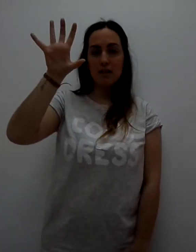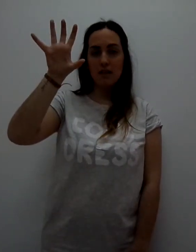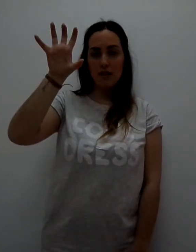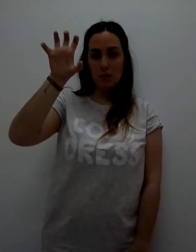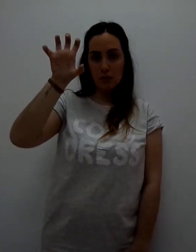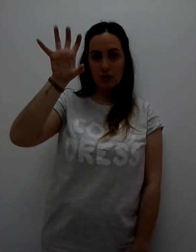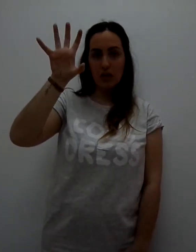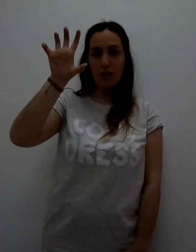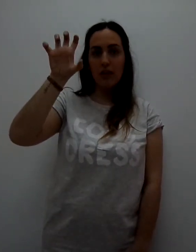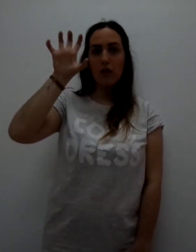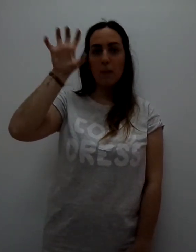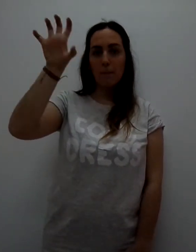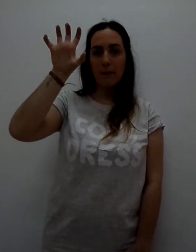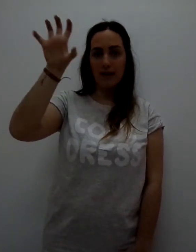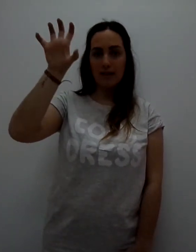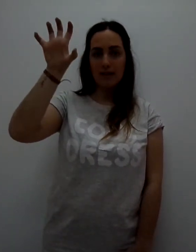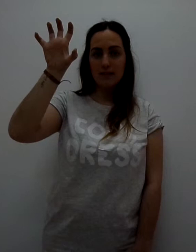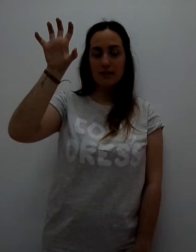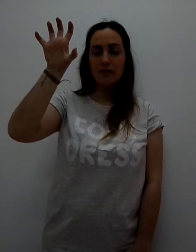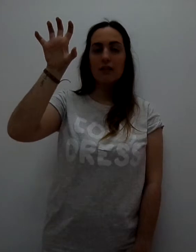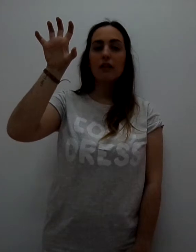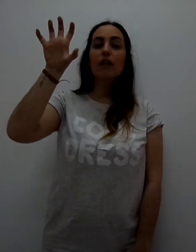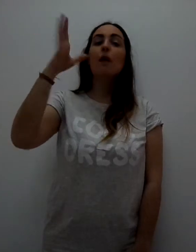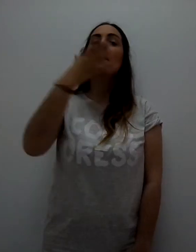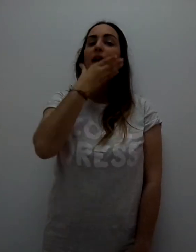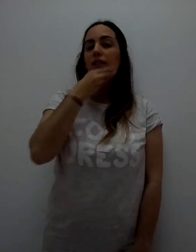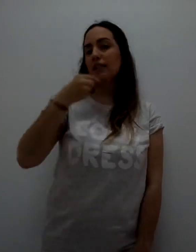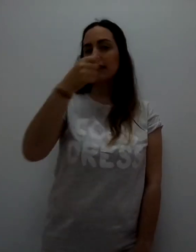cerramos un poquito los dedos, país, maravillas.